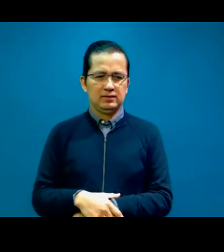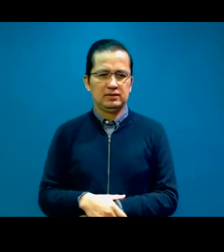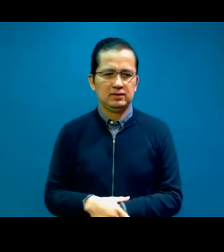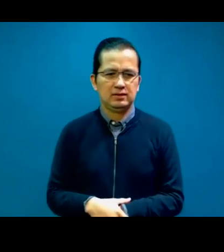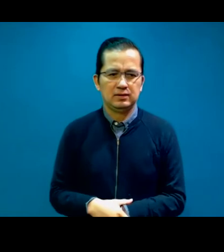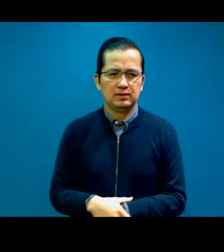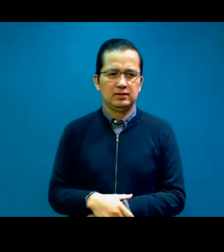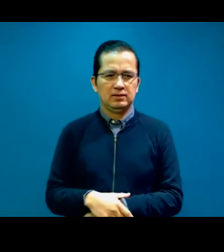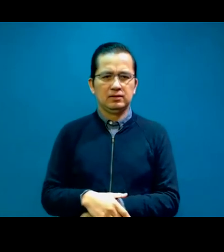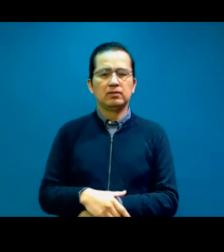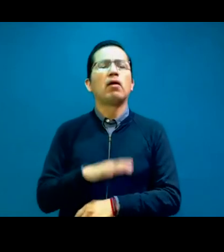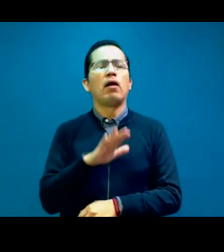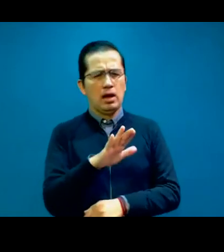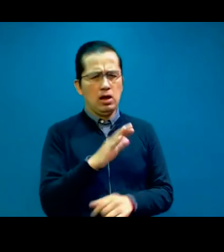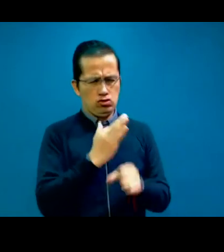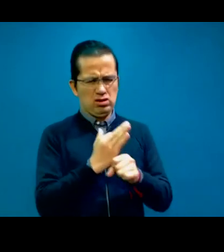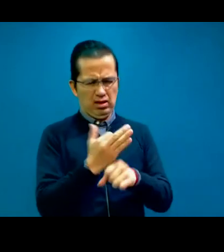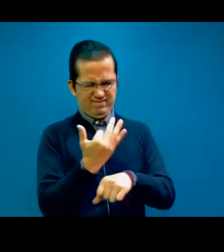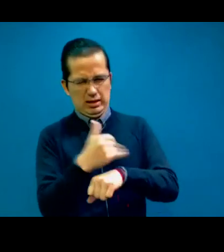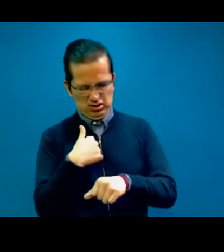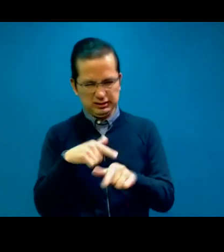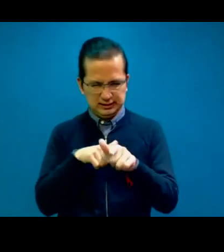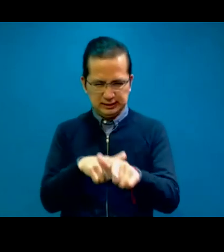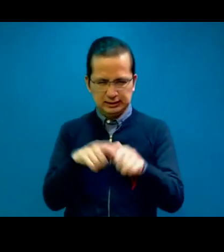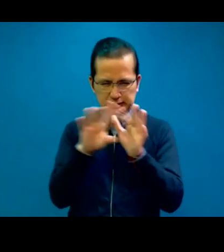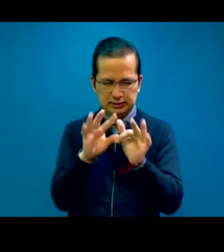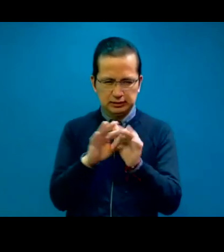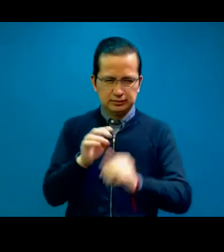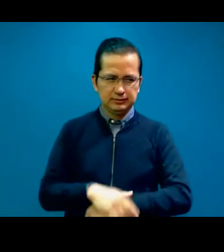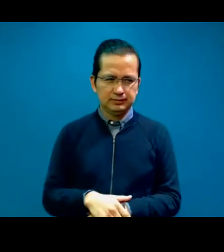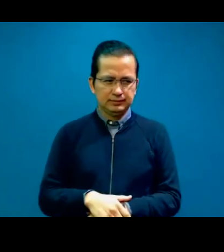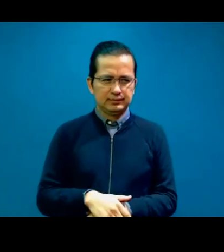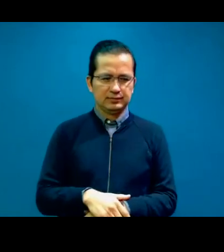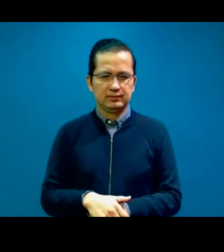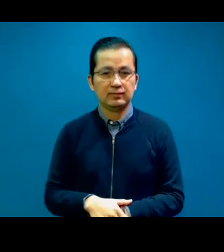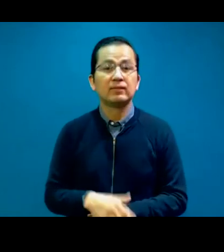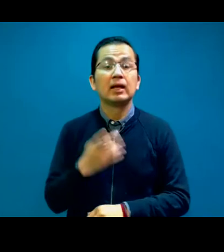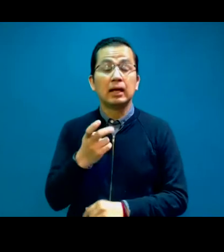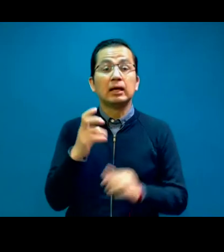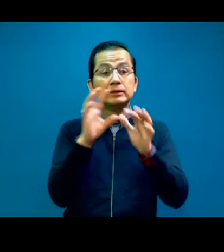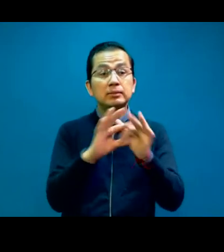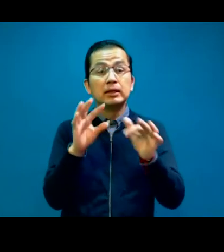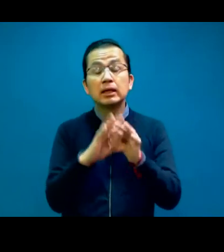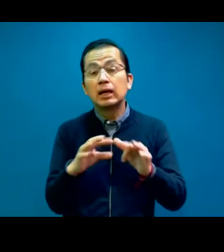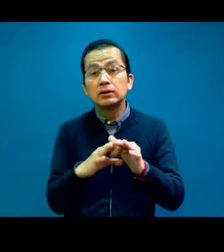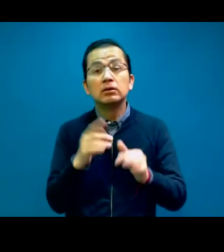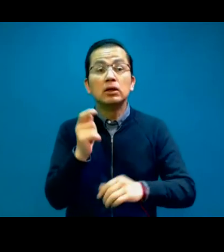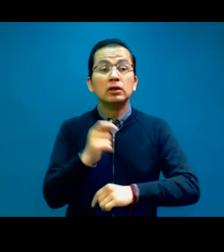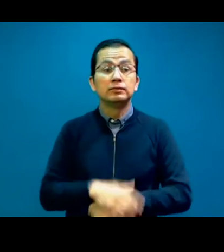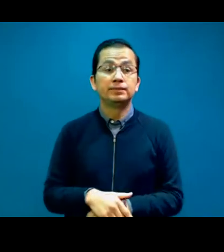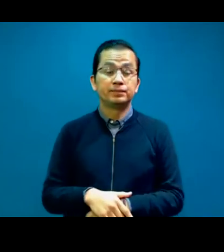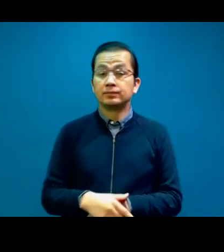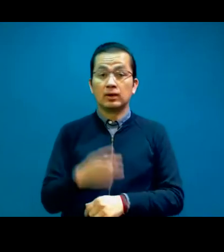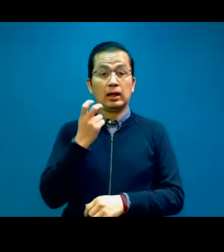Bueno, mientras tanto, continúo contándoles, compartiéndoles que, bueno, así